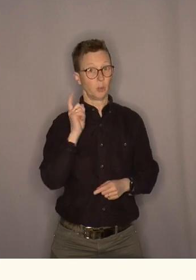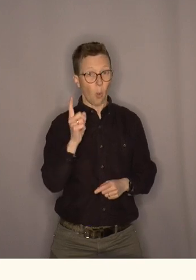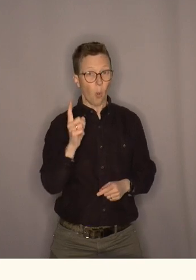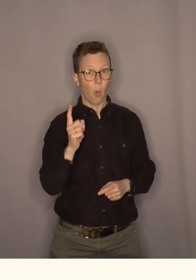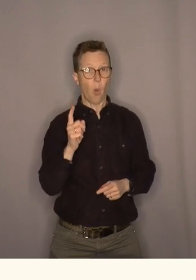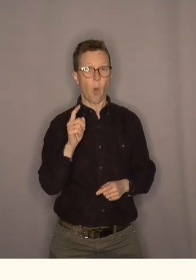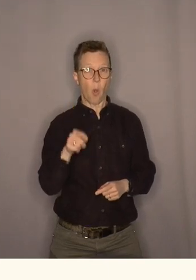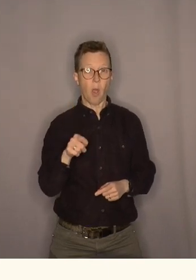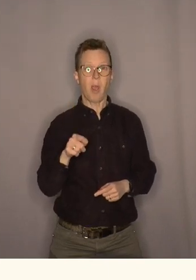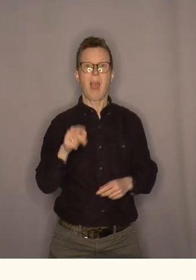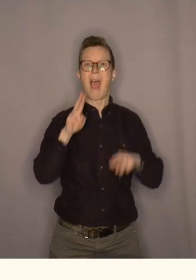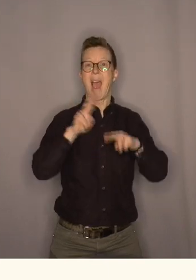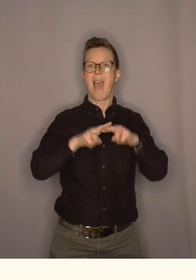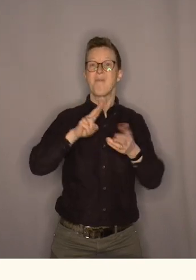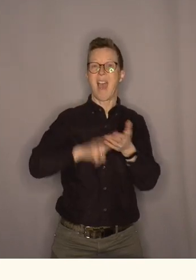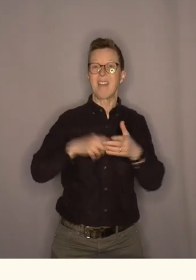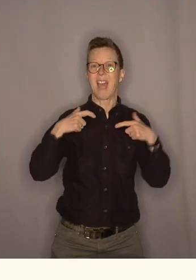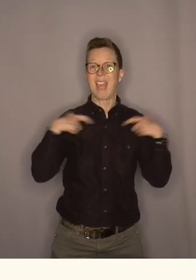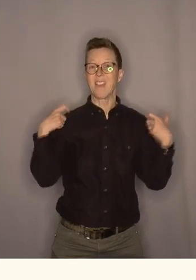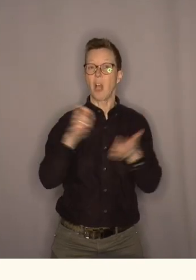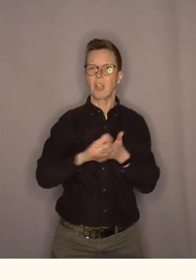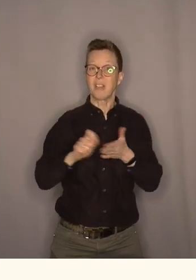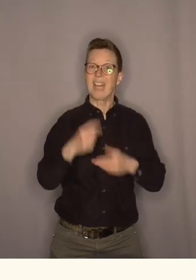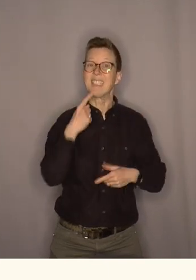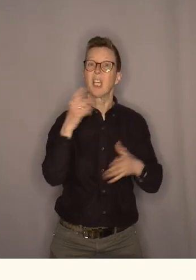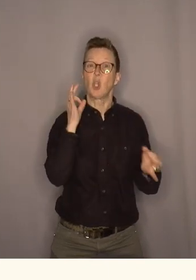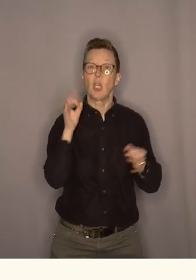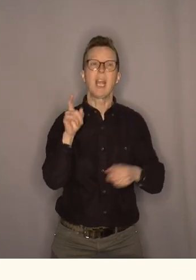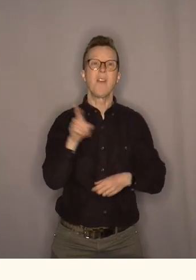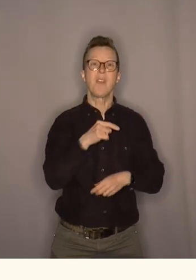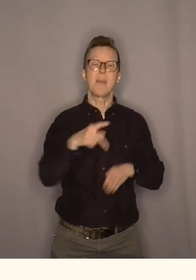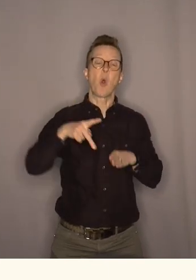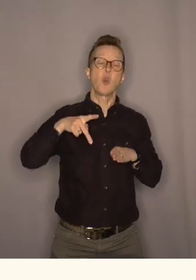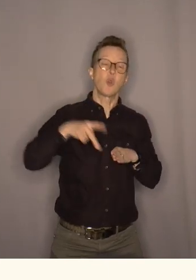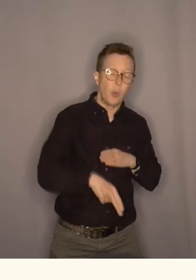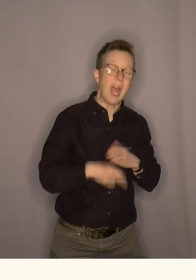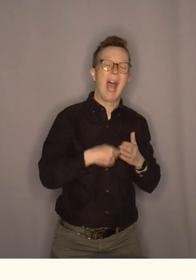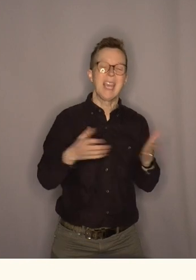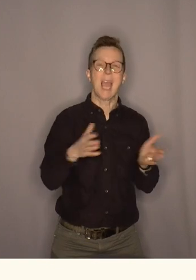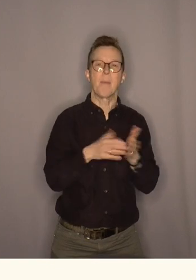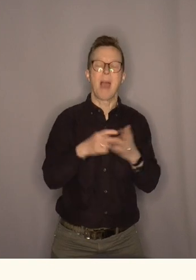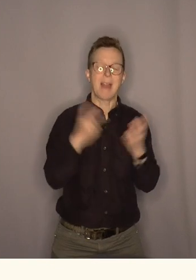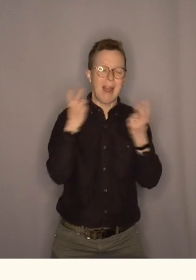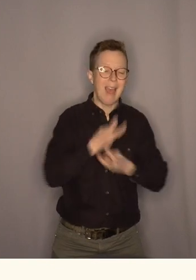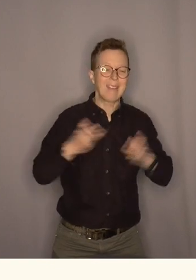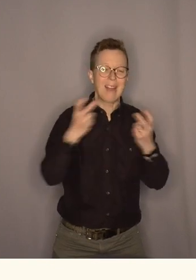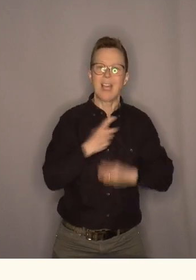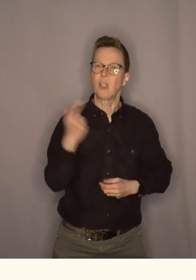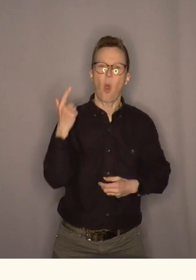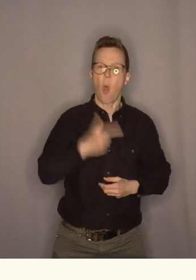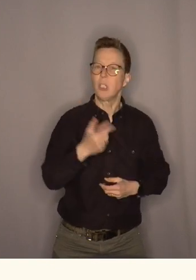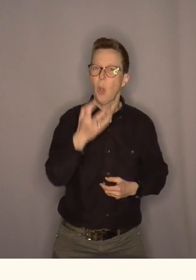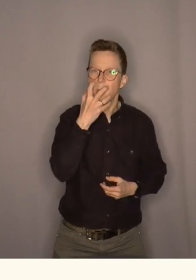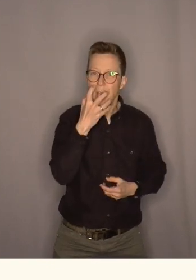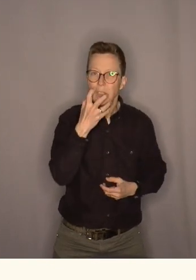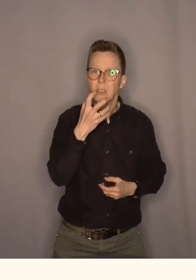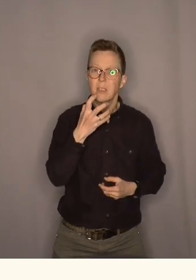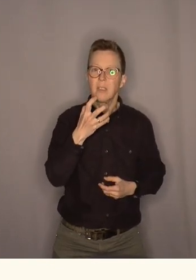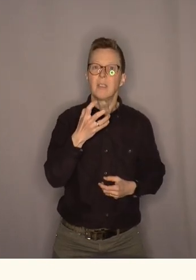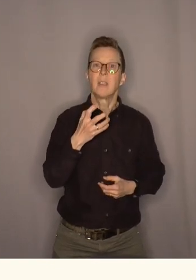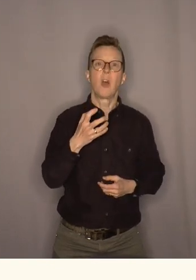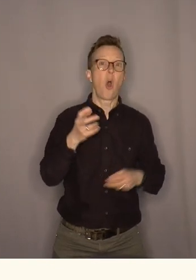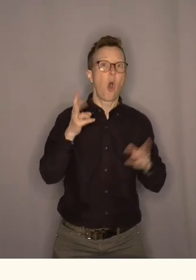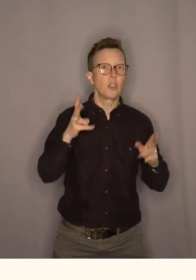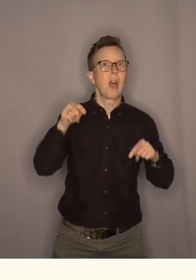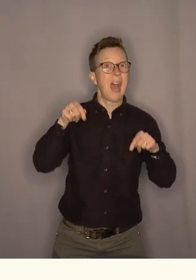Når FN sin generalsekretær er så tydelig på at nå må vi slutte med leiting etter olje og gass så gjelder jo det også